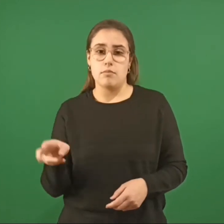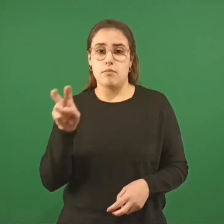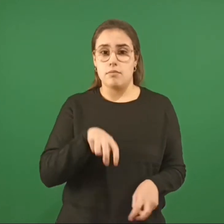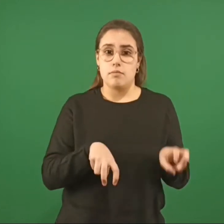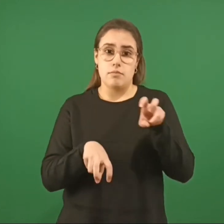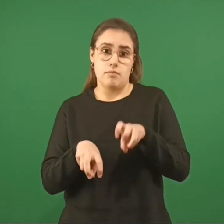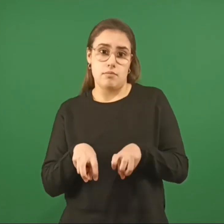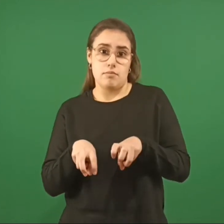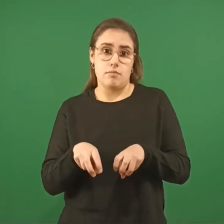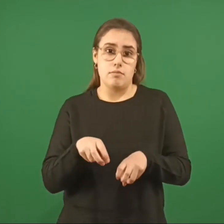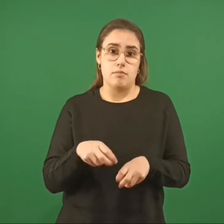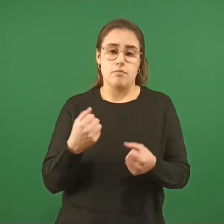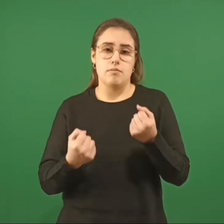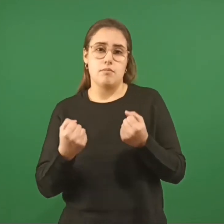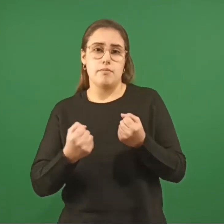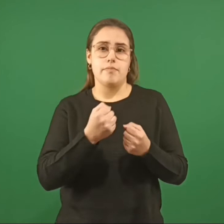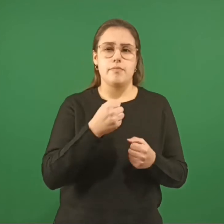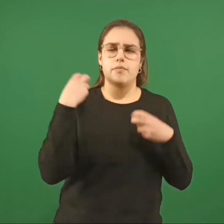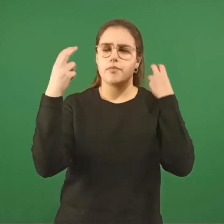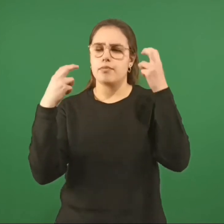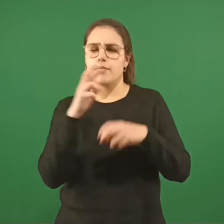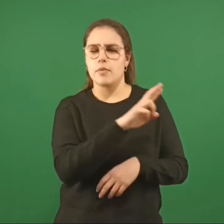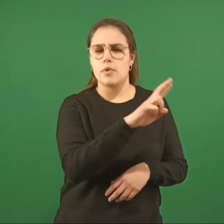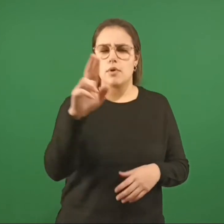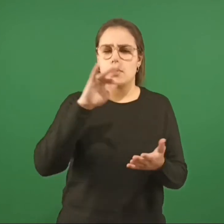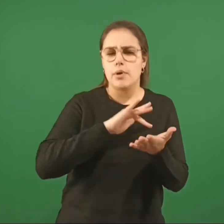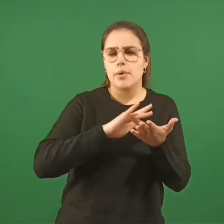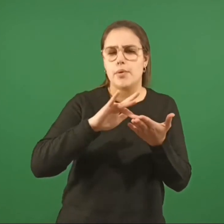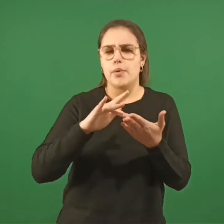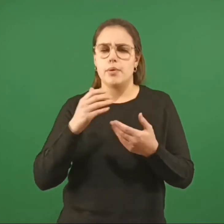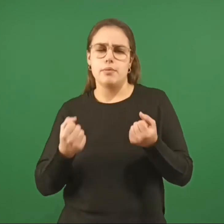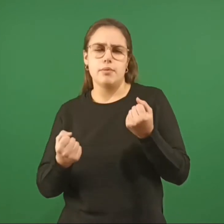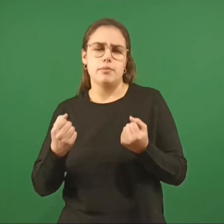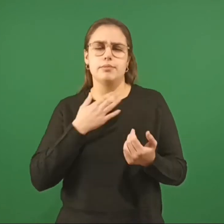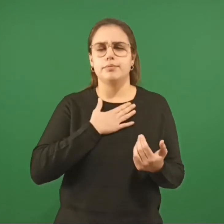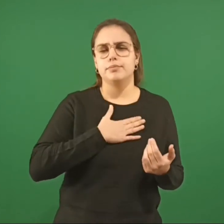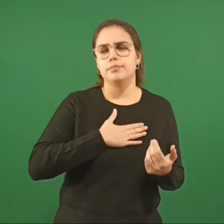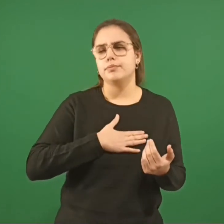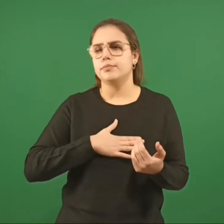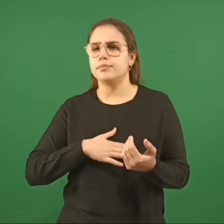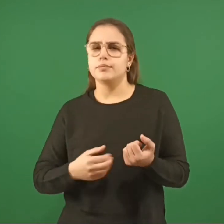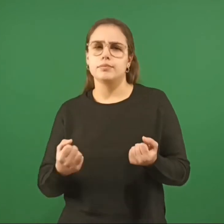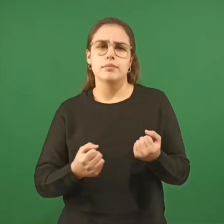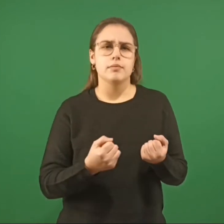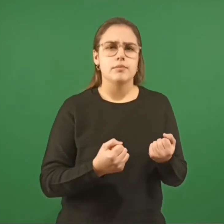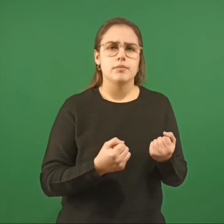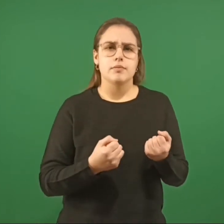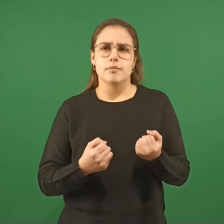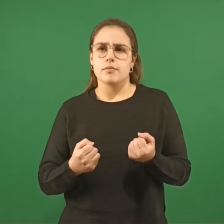Anda bien esta carnada, le dijo mientras metía los cachos de intestino en la bolsa Enfilan para las colleras arandí No